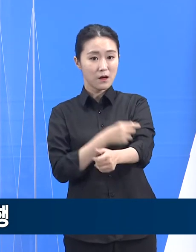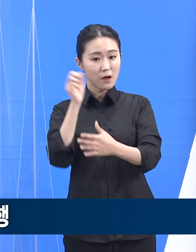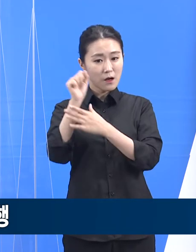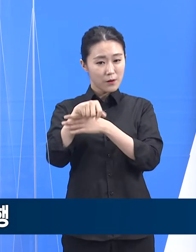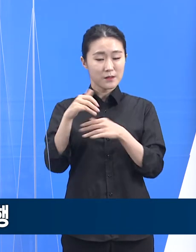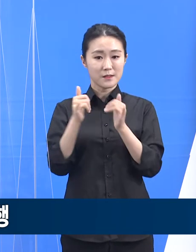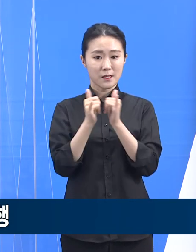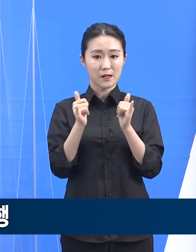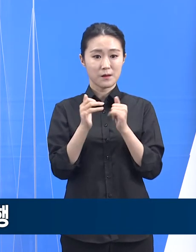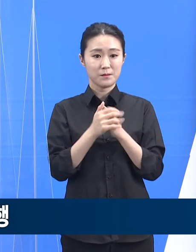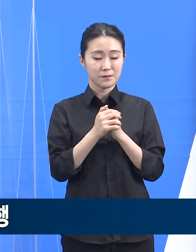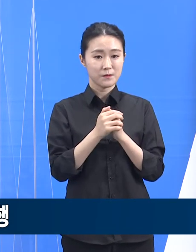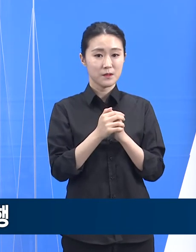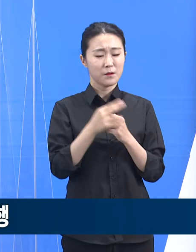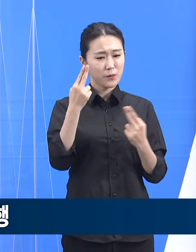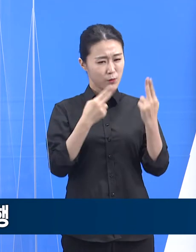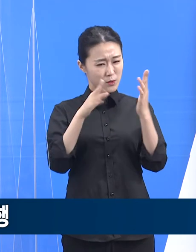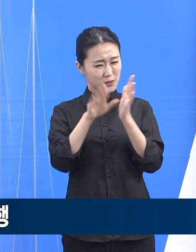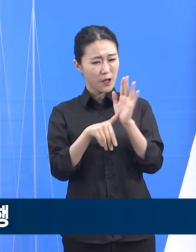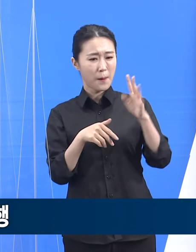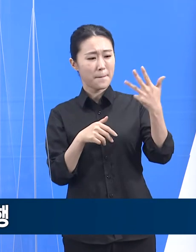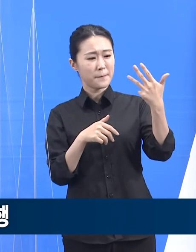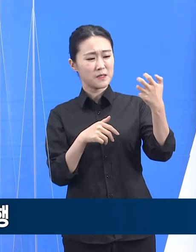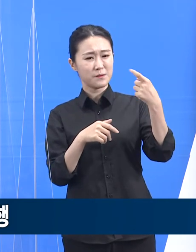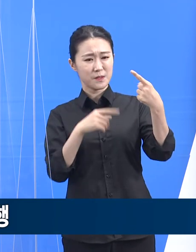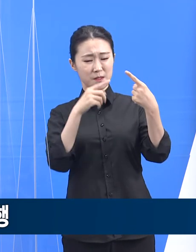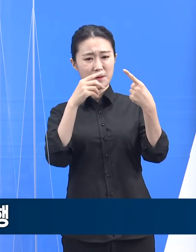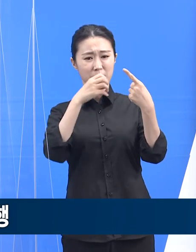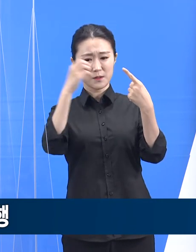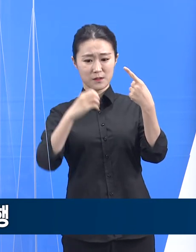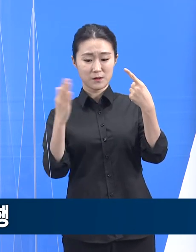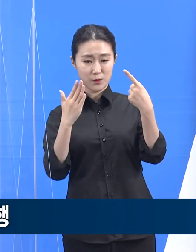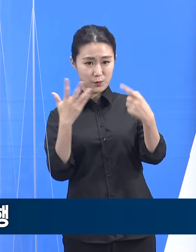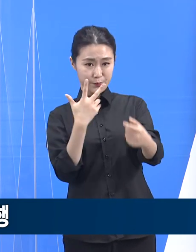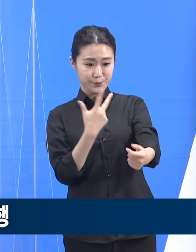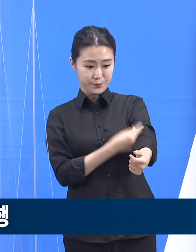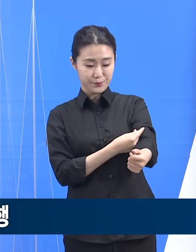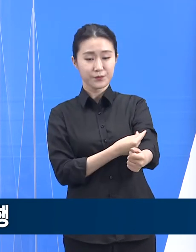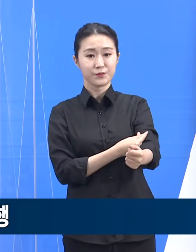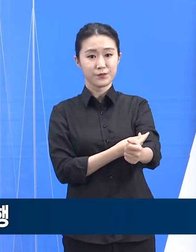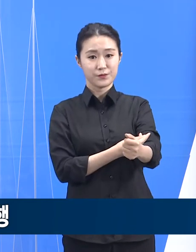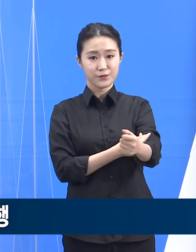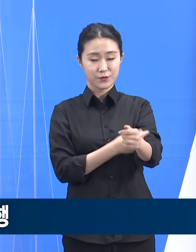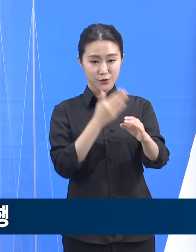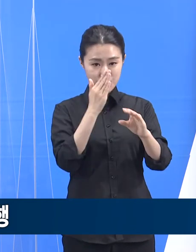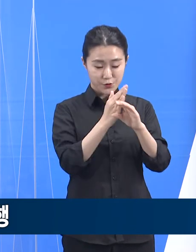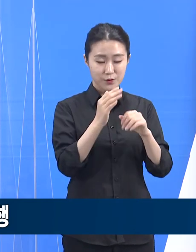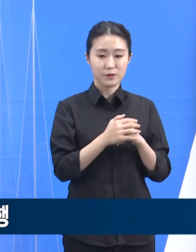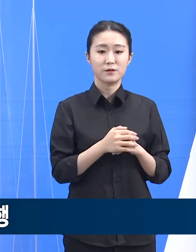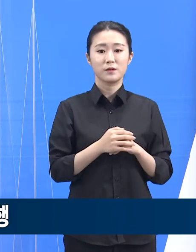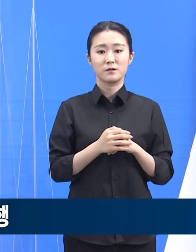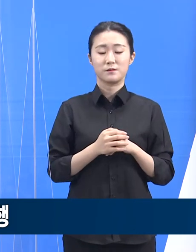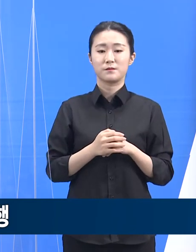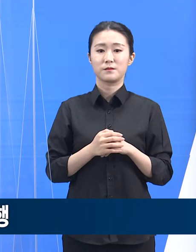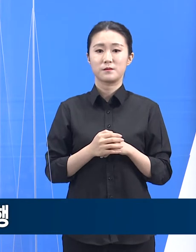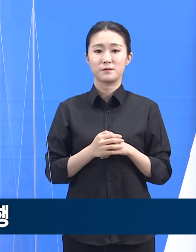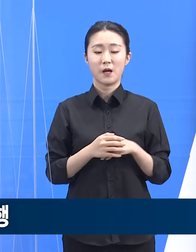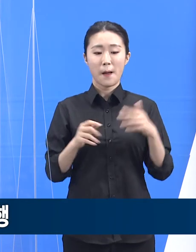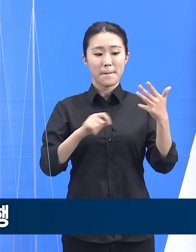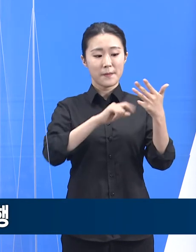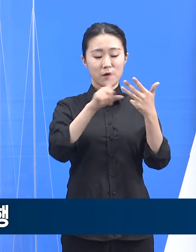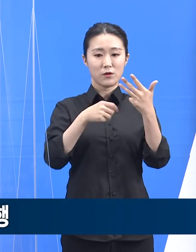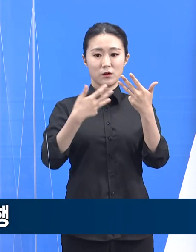,672명 대비 80.1%이며 30일까지 2차 접종을 마칠 예정입니다. 2차 접종은 8월